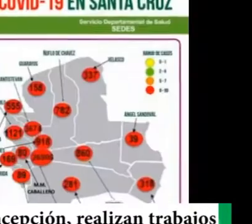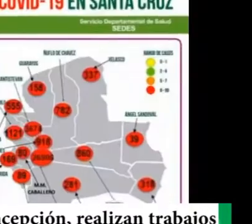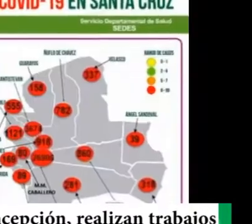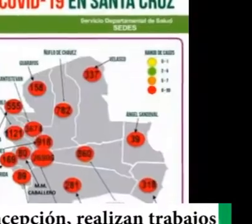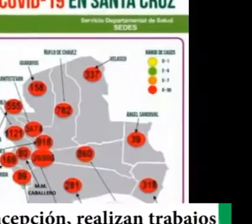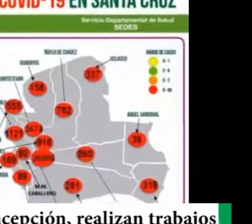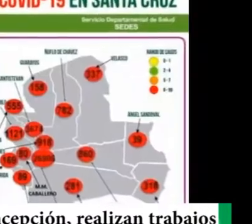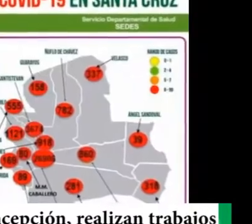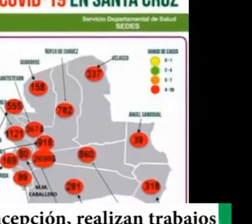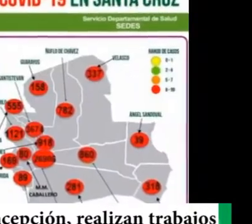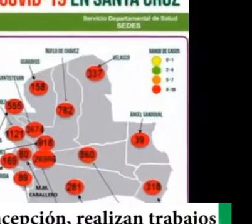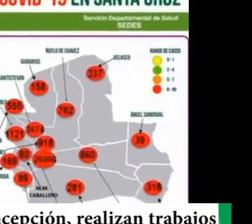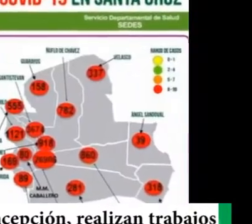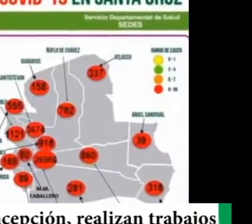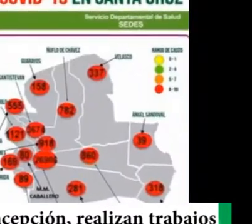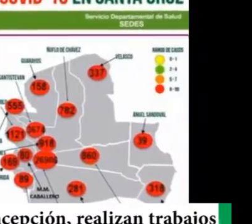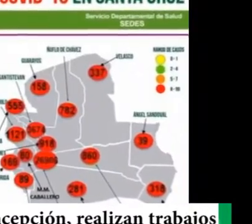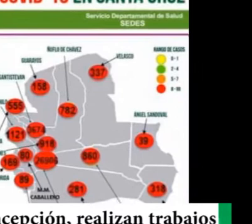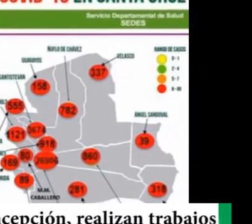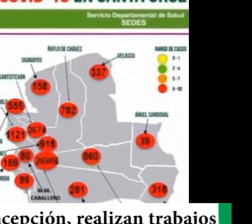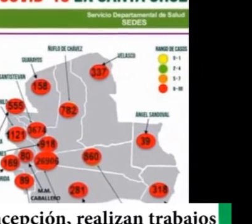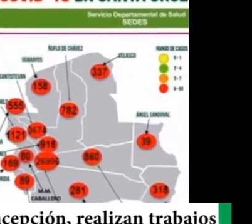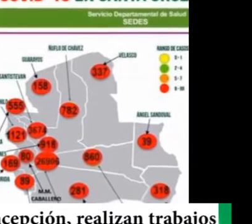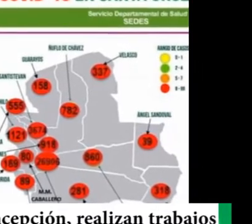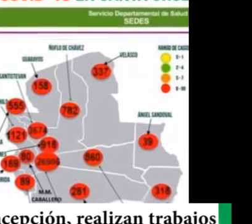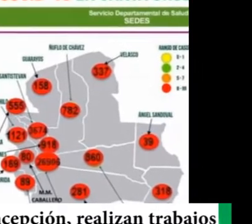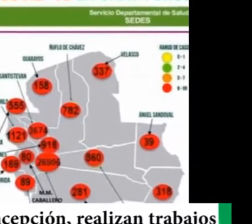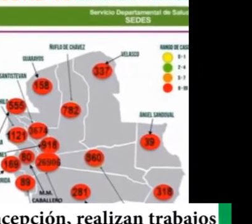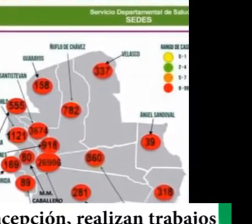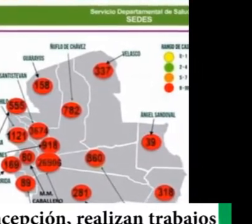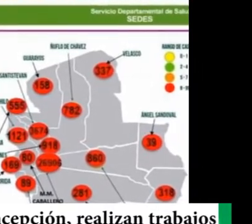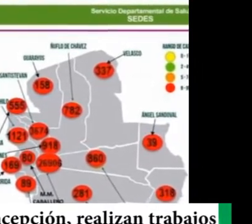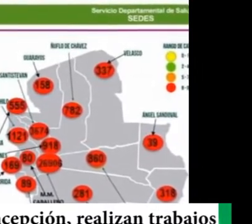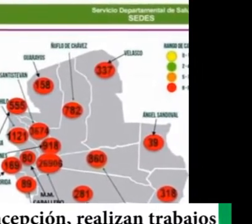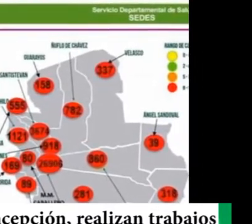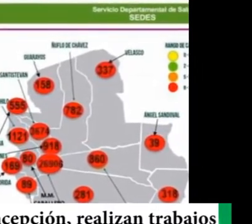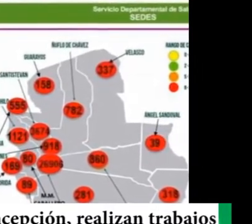que va en el departamento de 36.688.